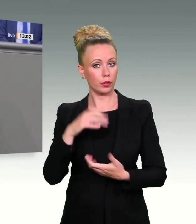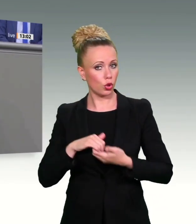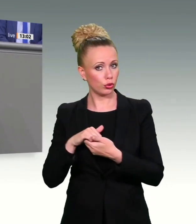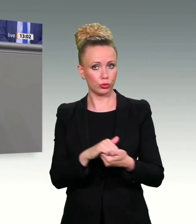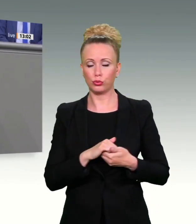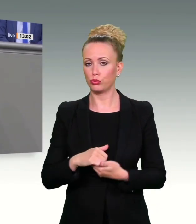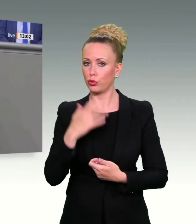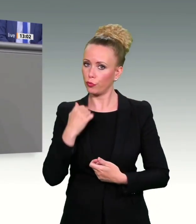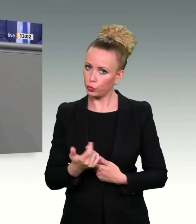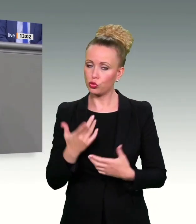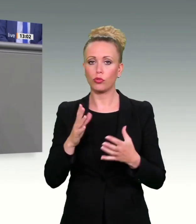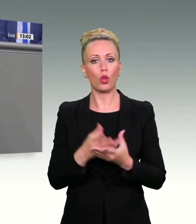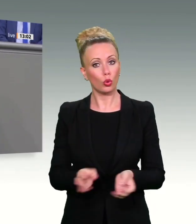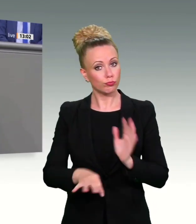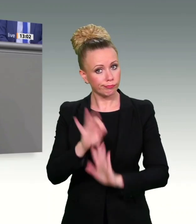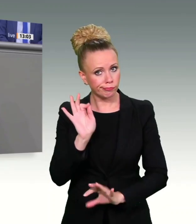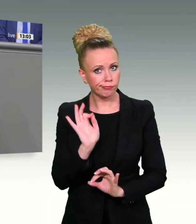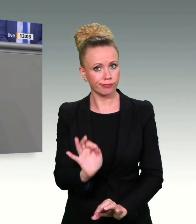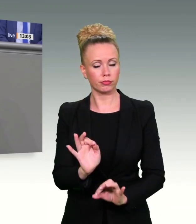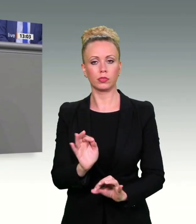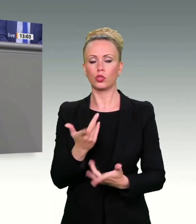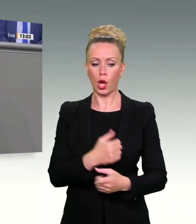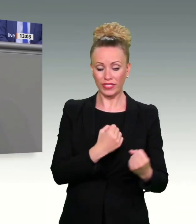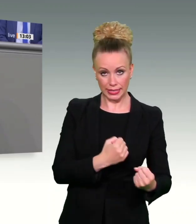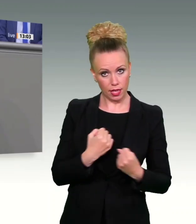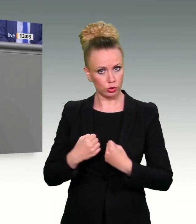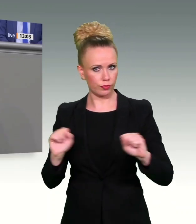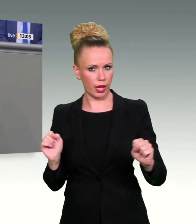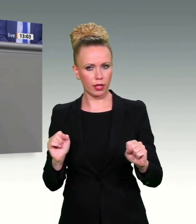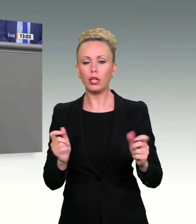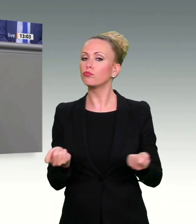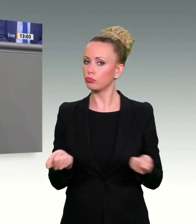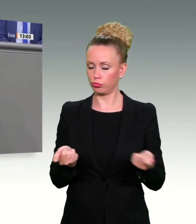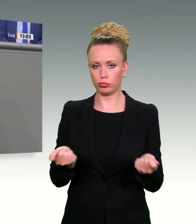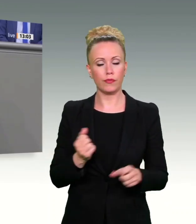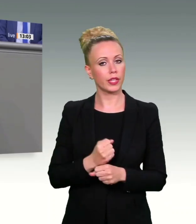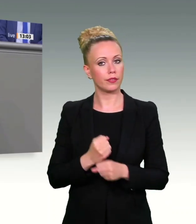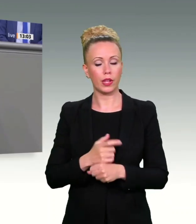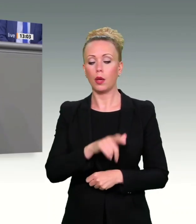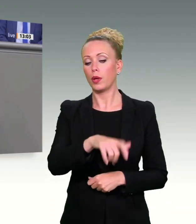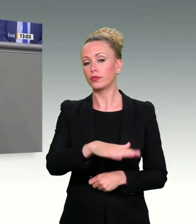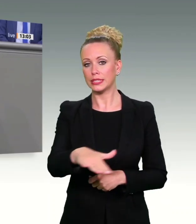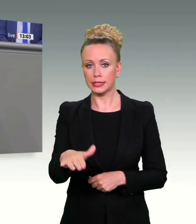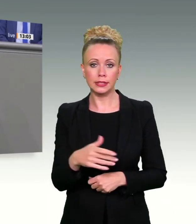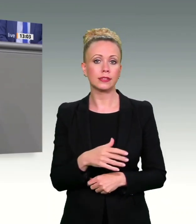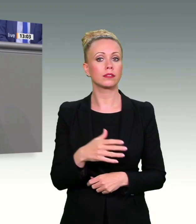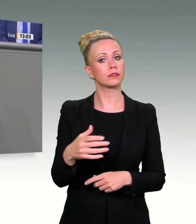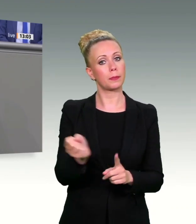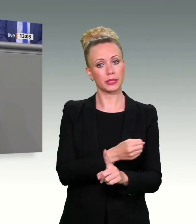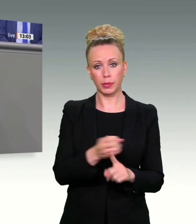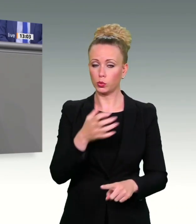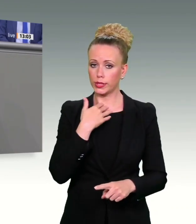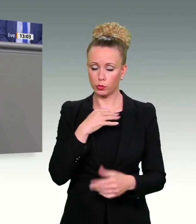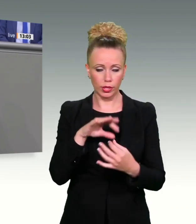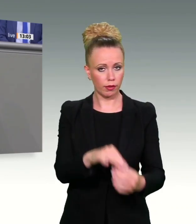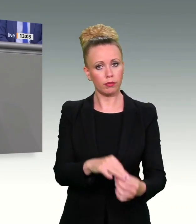Kompromiss zwischen Sicherheit und Freiheit. Wir werden die Aufklärungsquote bei der Bekämpfung von sexuellem Kindesmissbrauch weiter steigern. Das sind